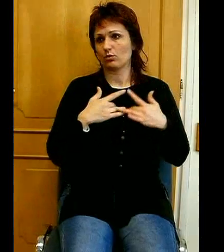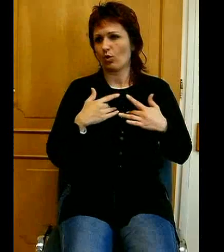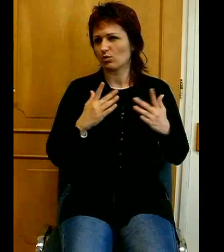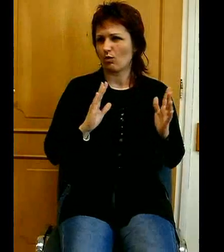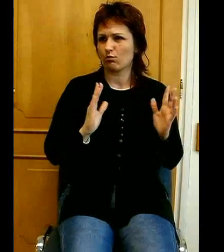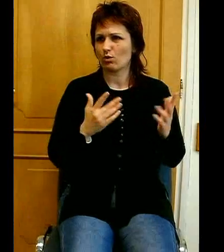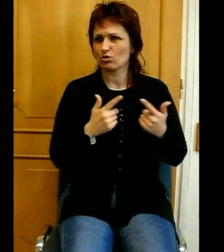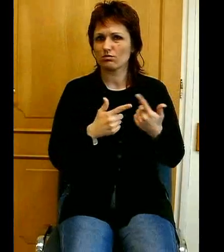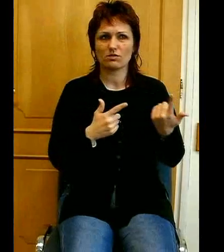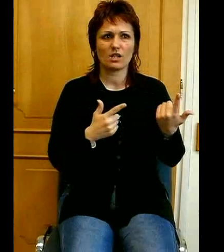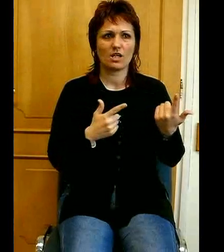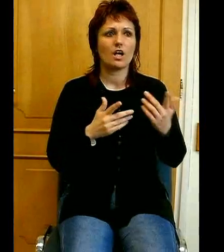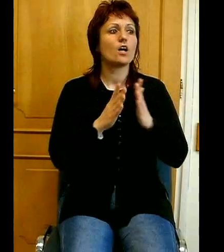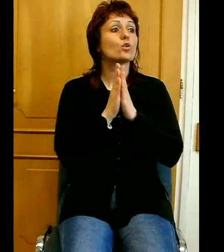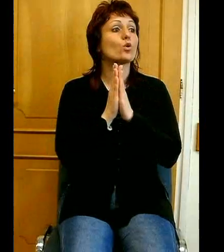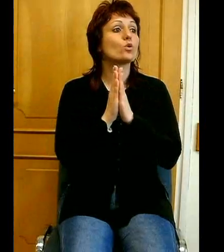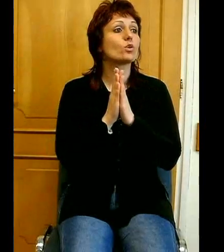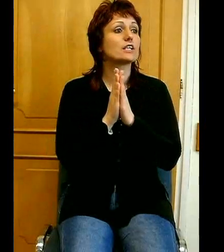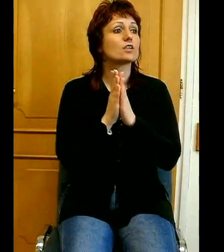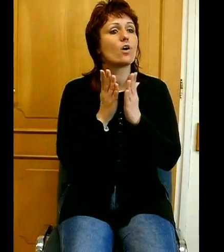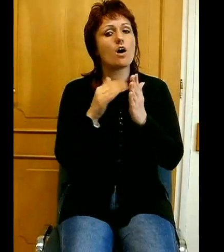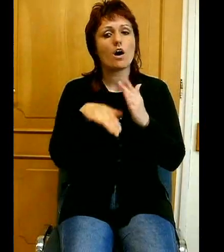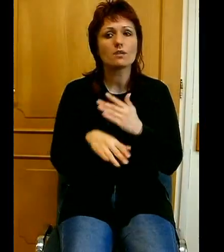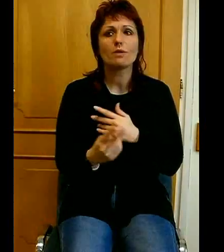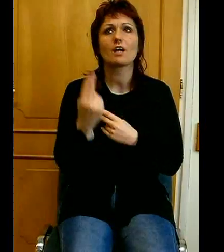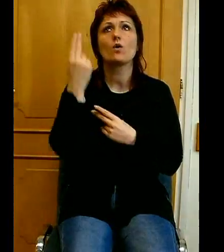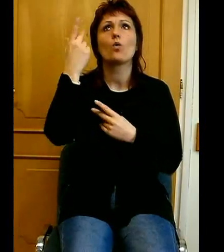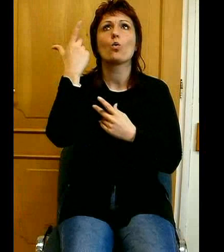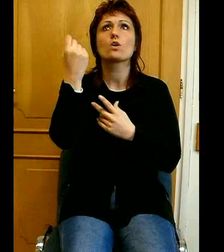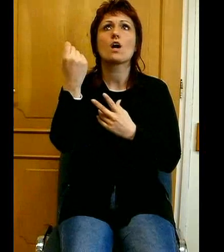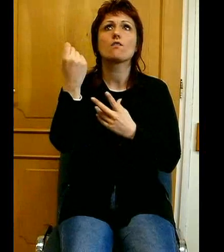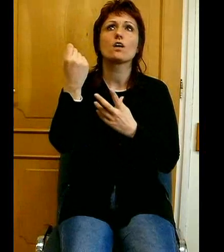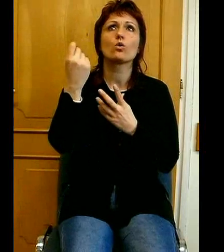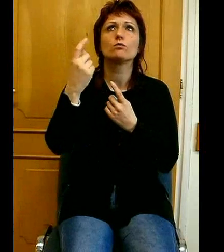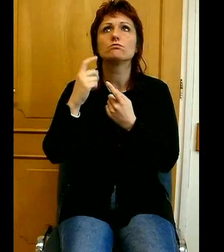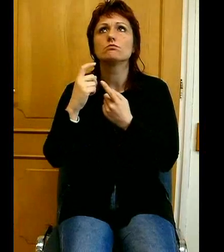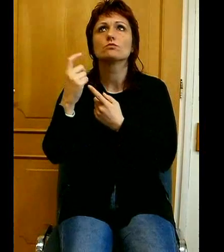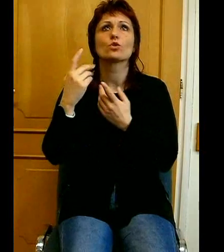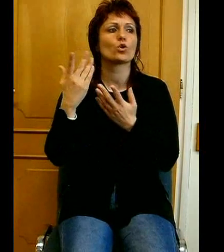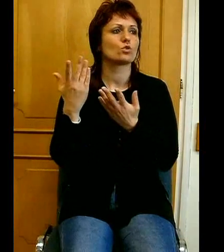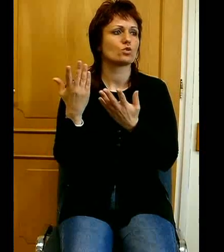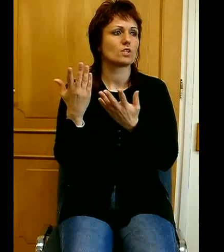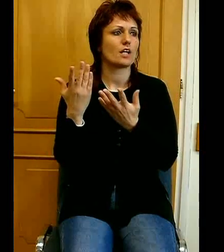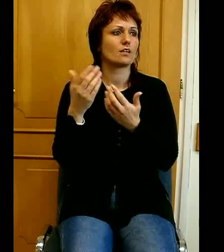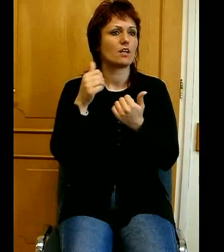könyörgés azért, hogy hadd mélyüljön el az úrral való közösségünk, ami népünkkel való közösségünk,